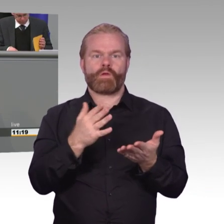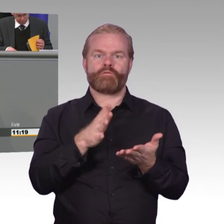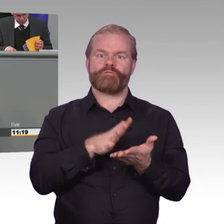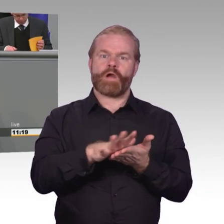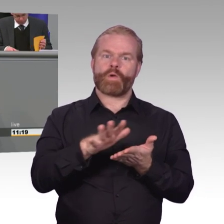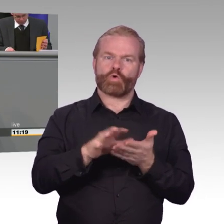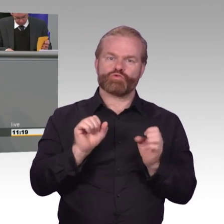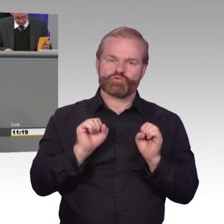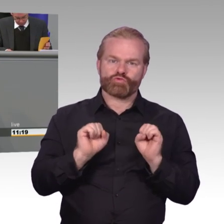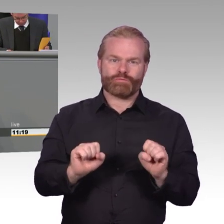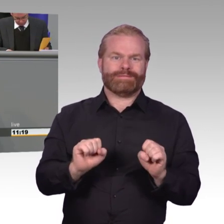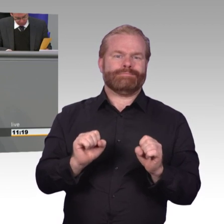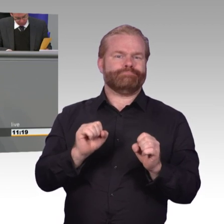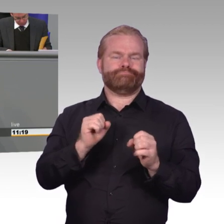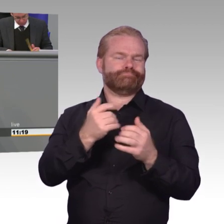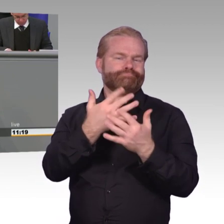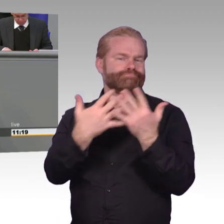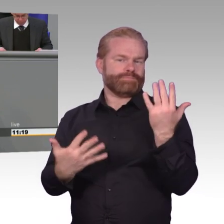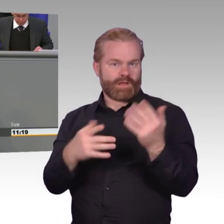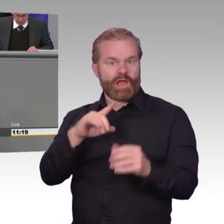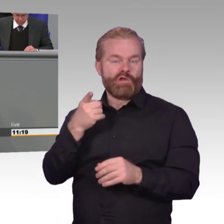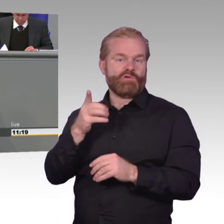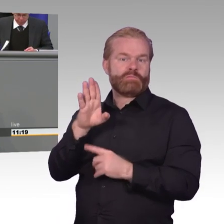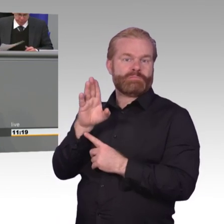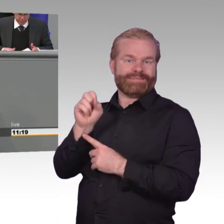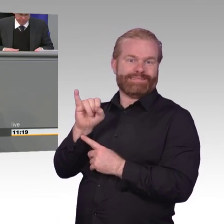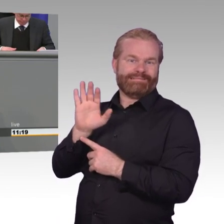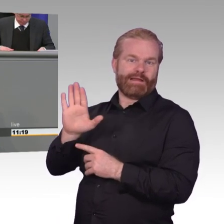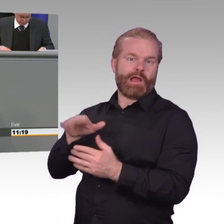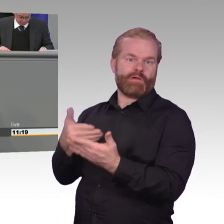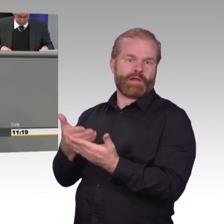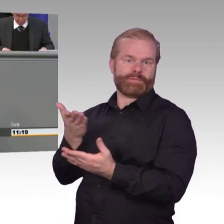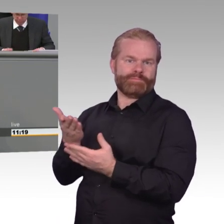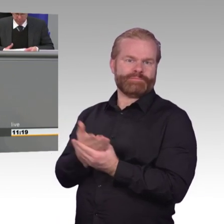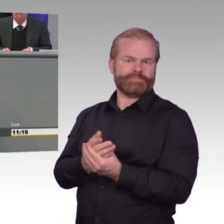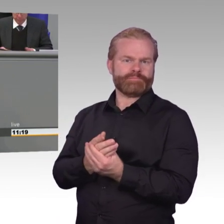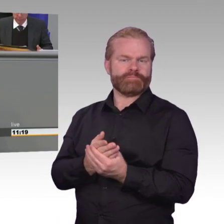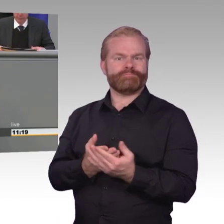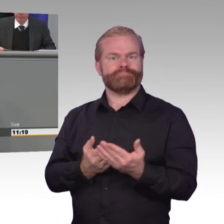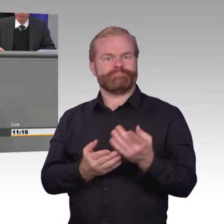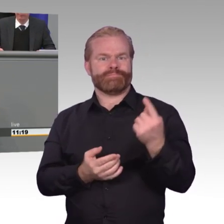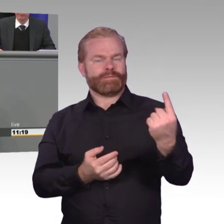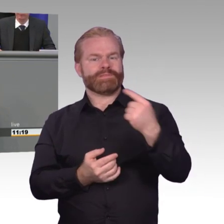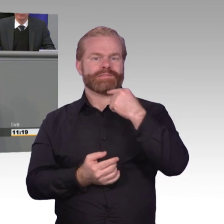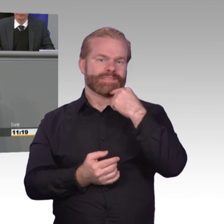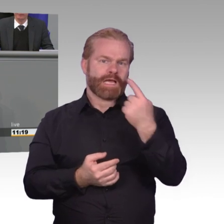Sicherheit trotz Verschlüsselung ein Bestandteil der Cybersicherheitsdebatte. Denn ja, die